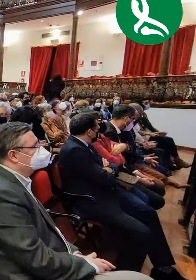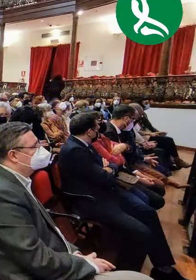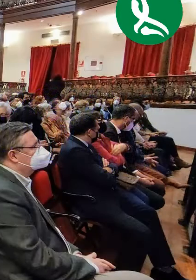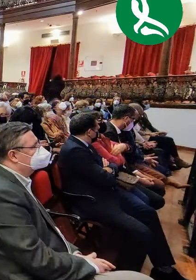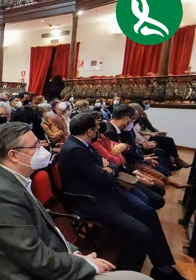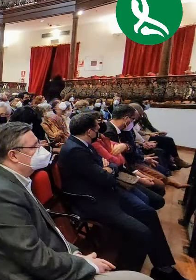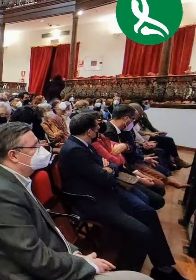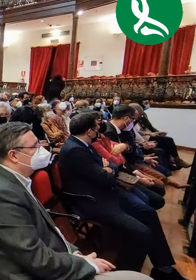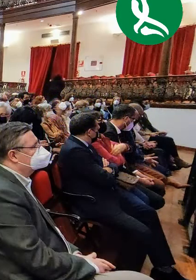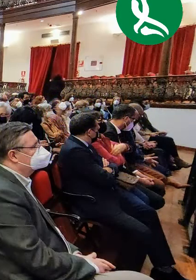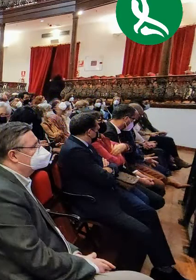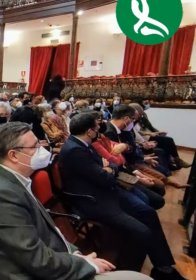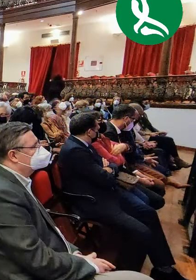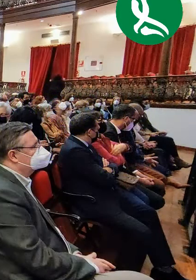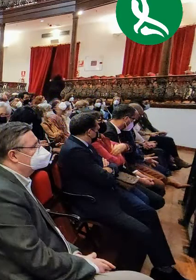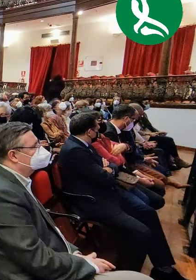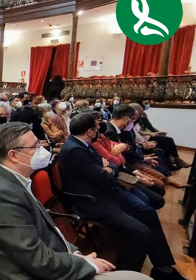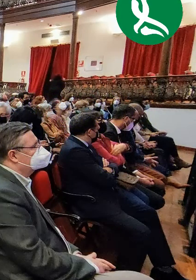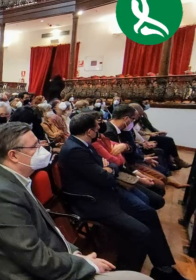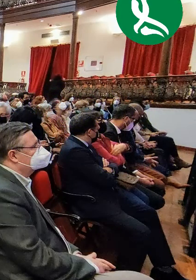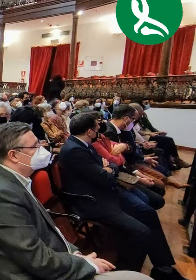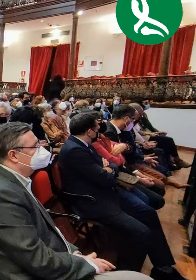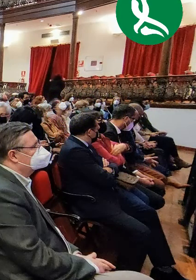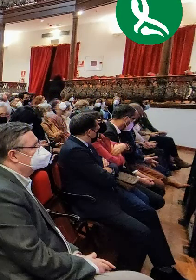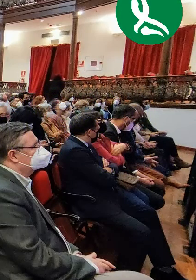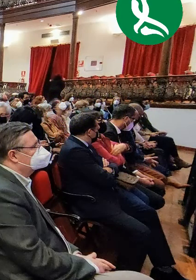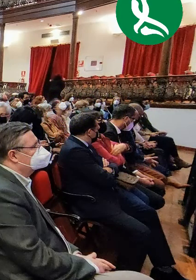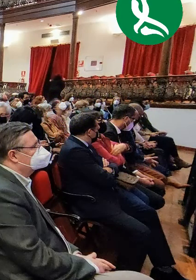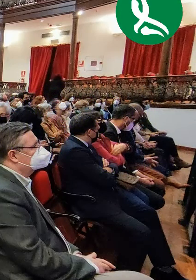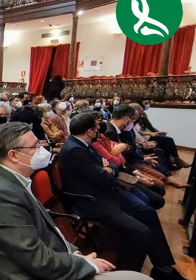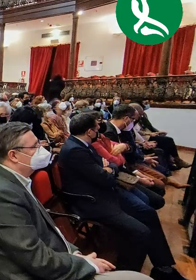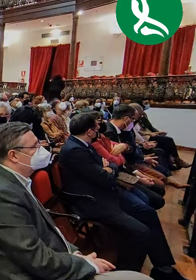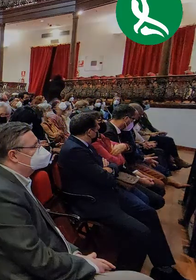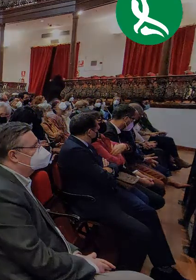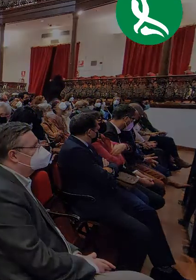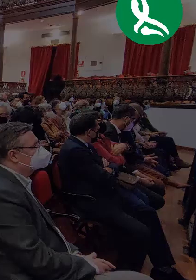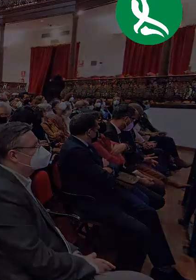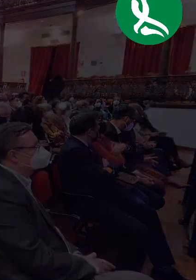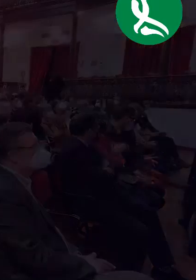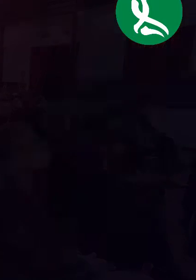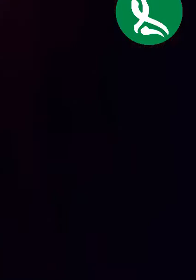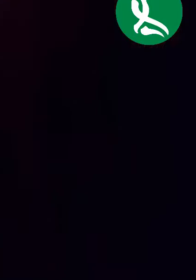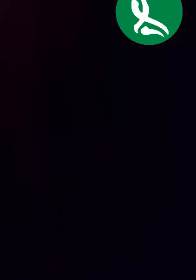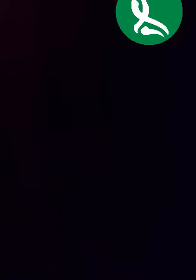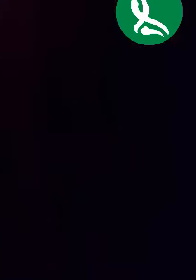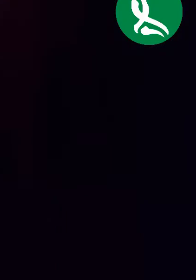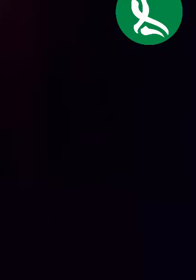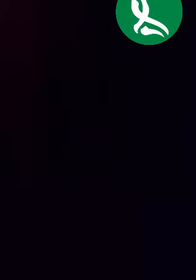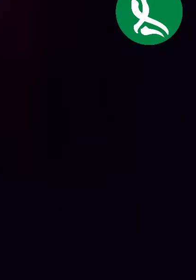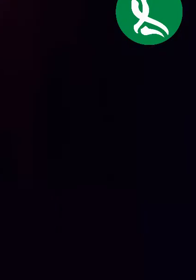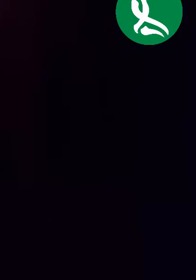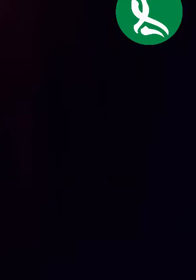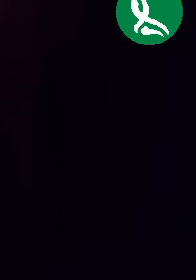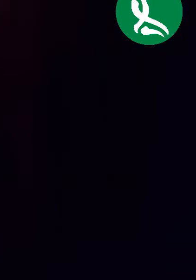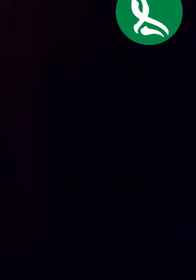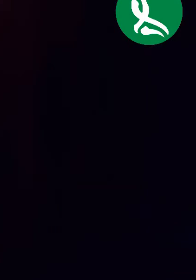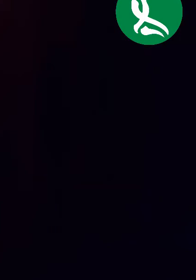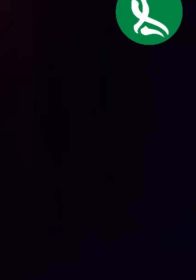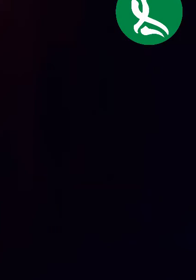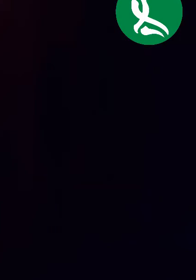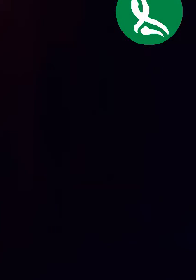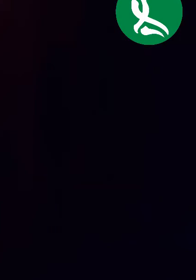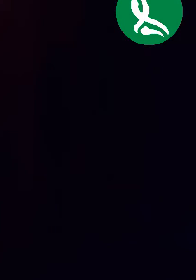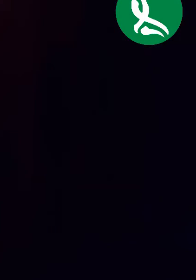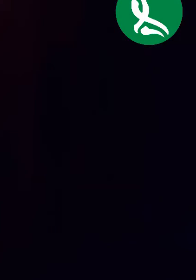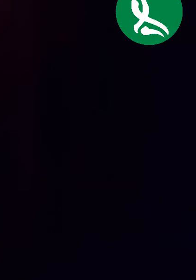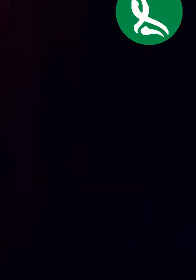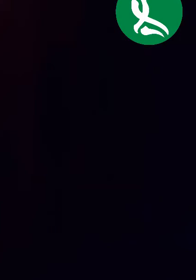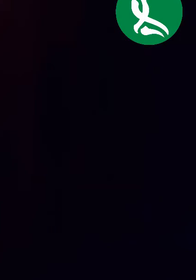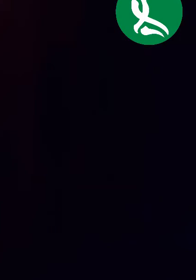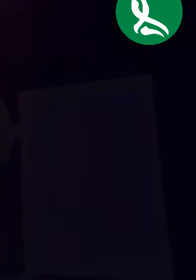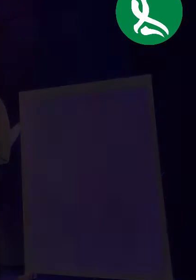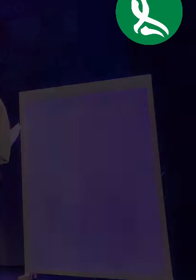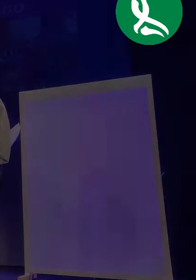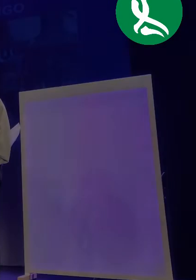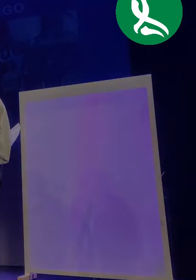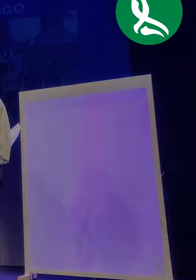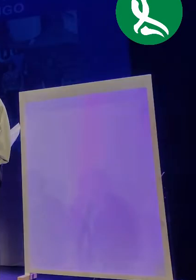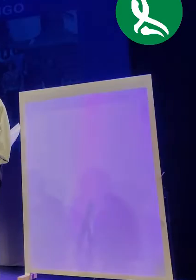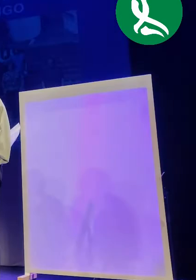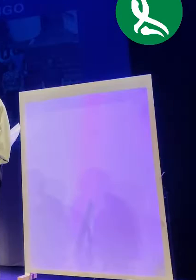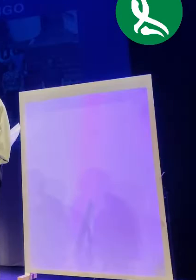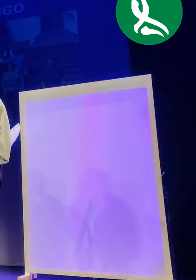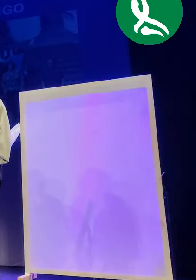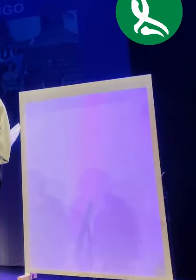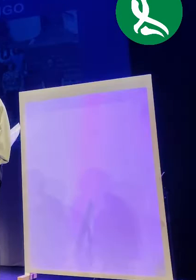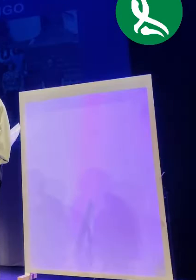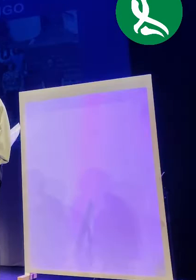día que le dan sentido a todo este proyecto que nos enseña tanto de la vida y que se han ido convirtiendo en